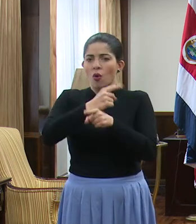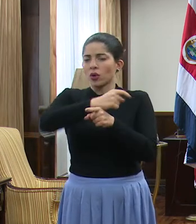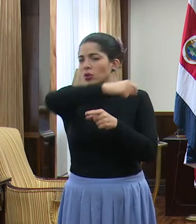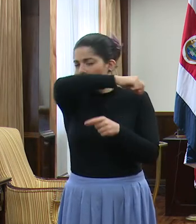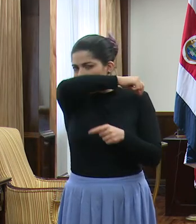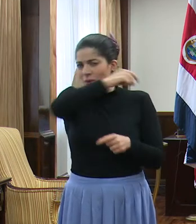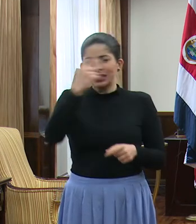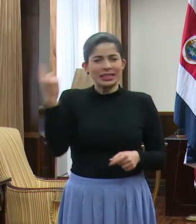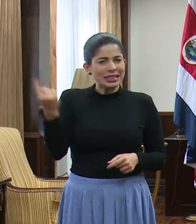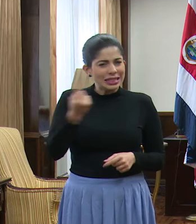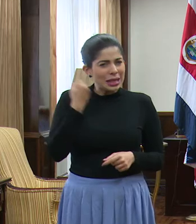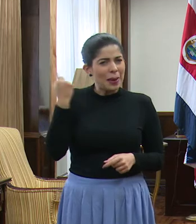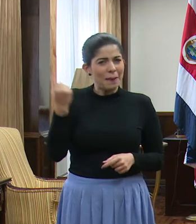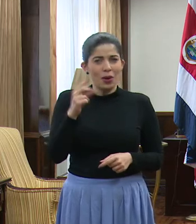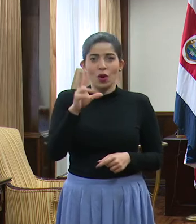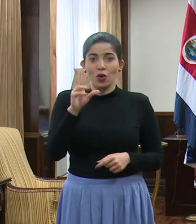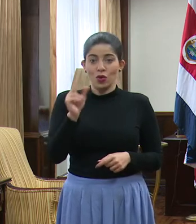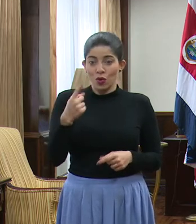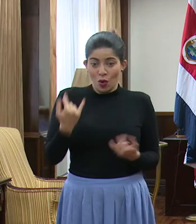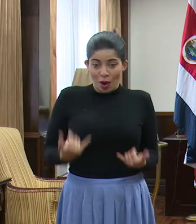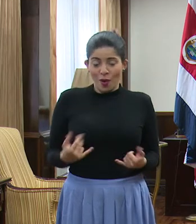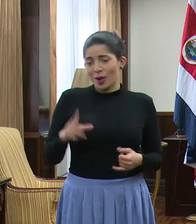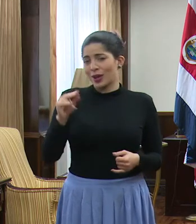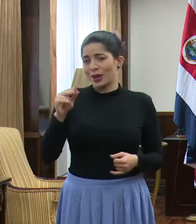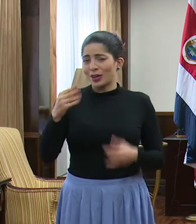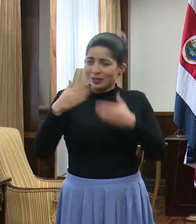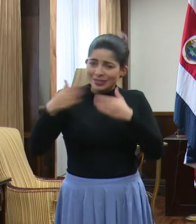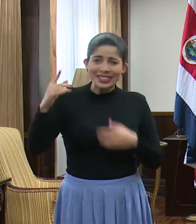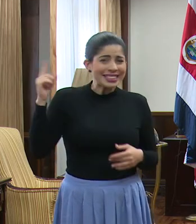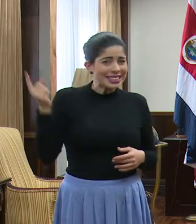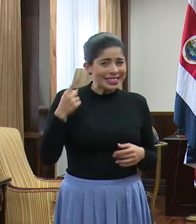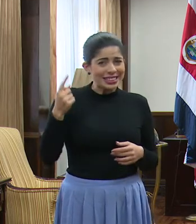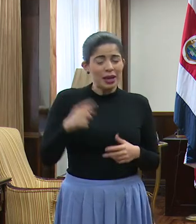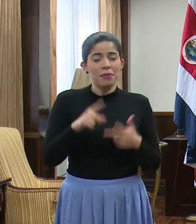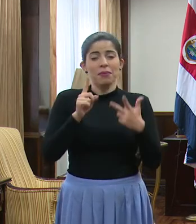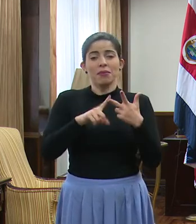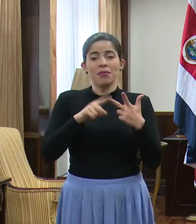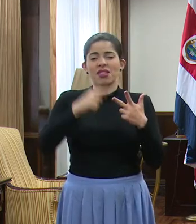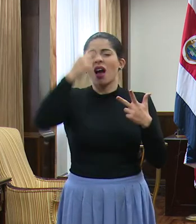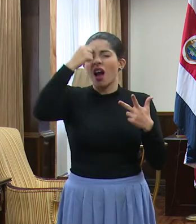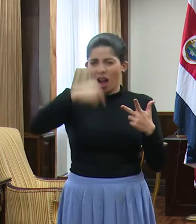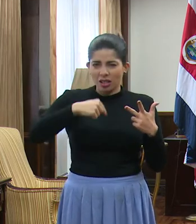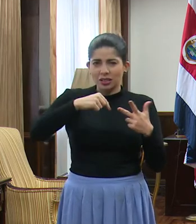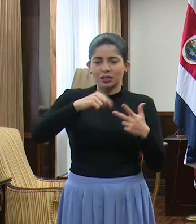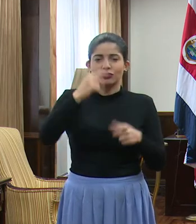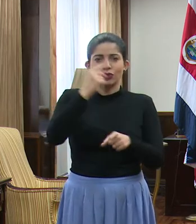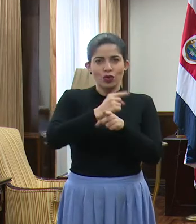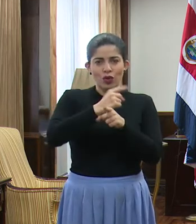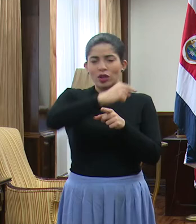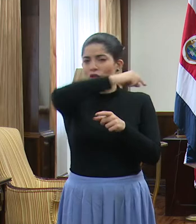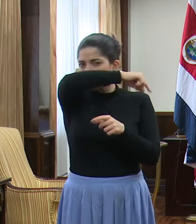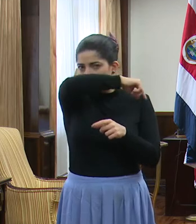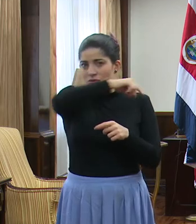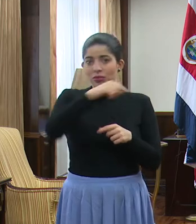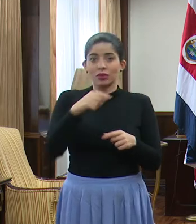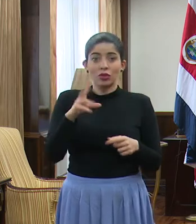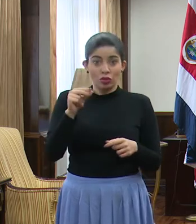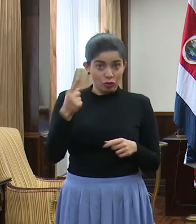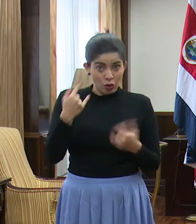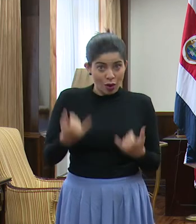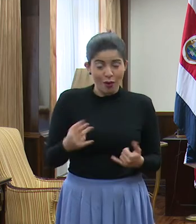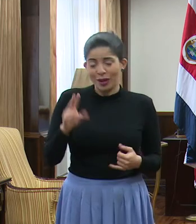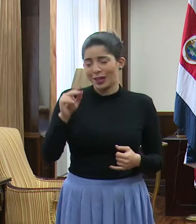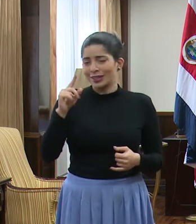Siempre. No es ahora, es siempre. Tenemos que estornudar correctamente. Igual, no es ahora,